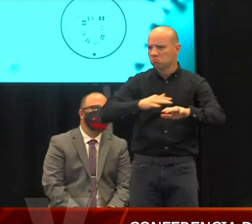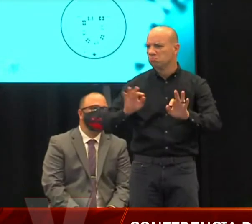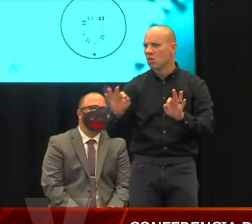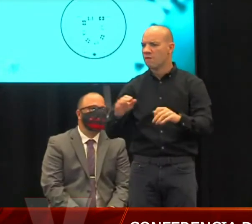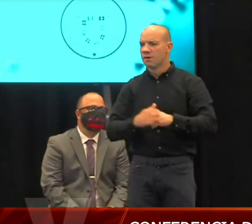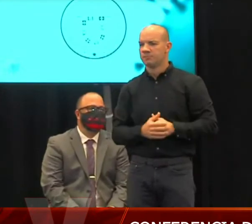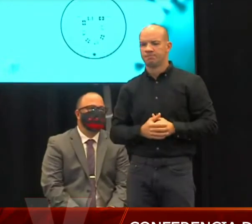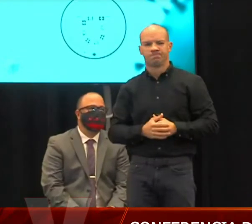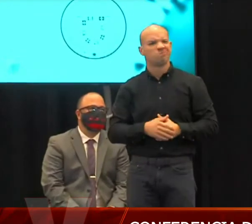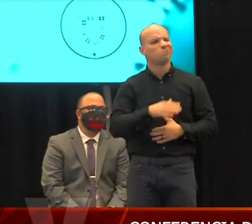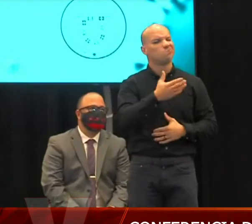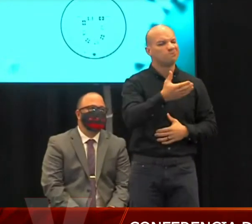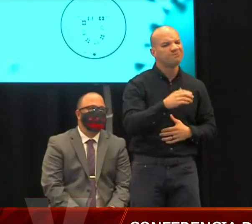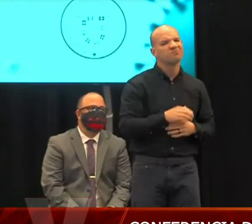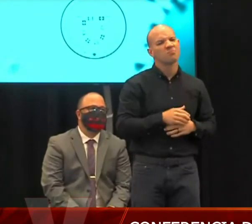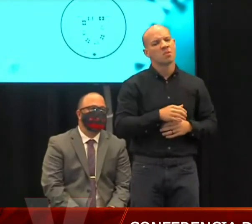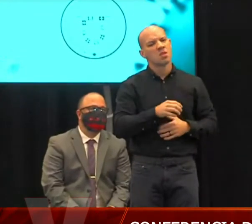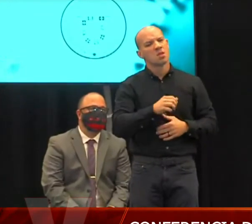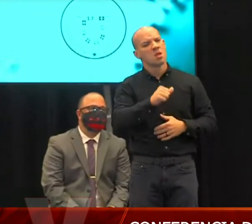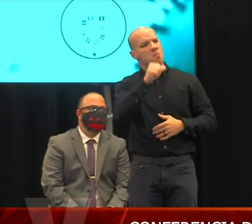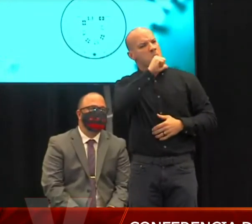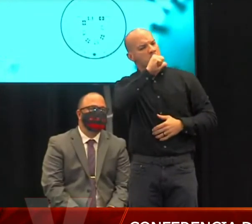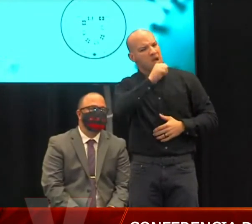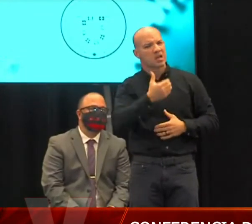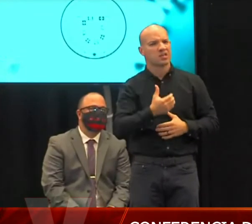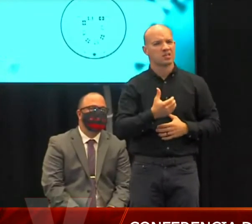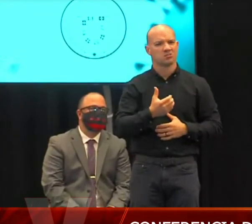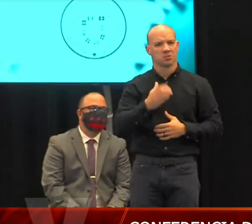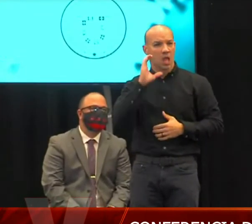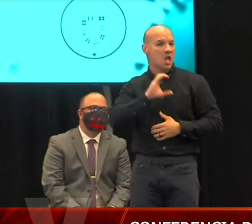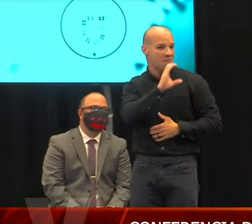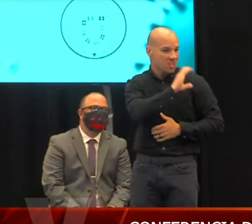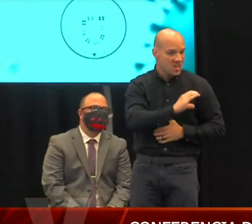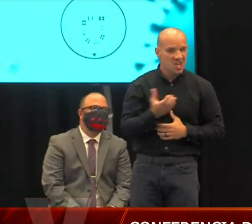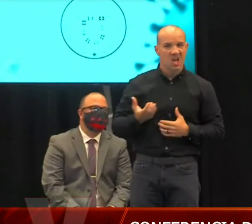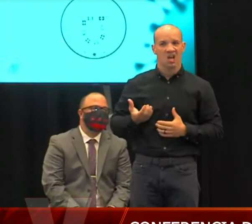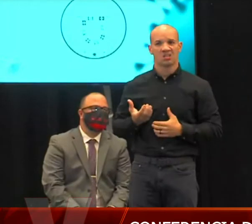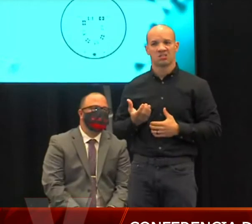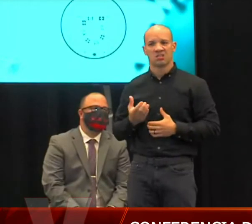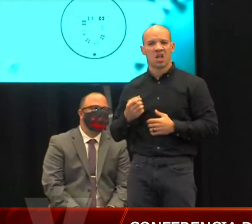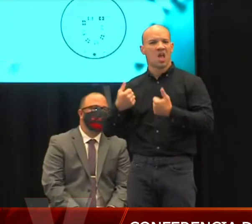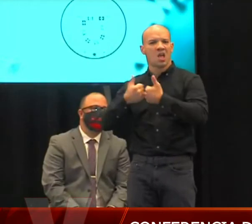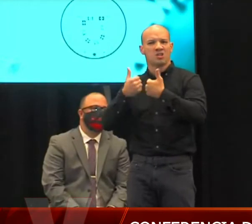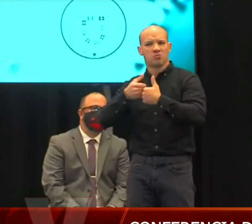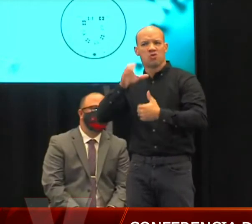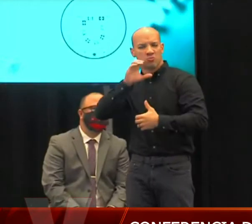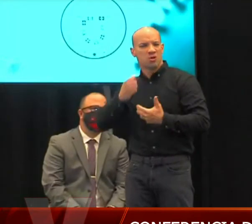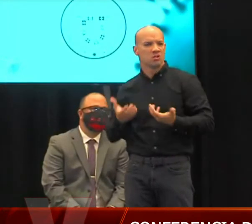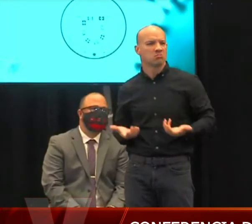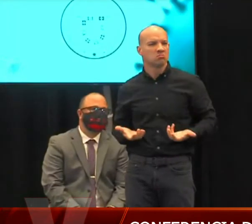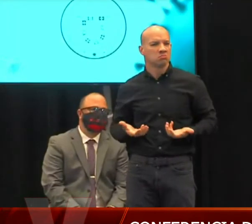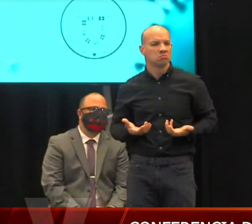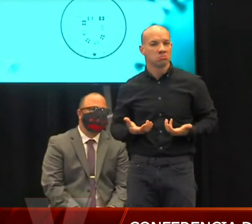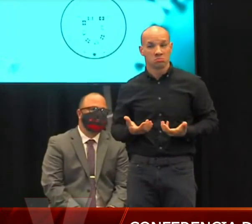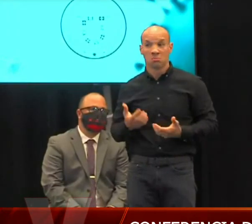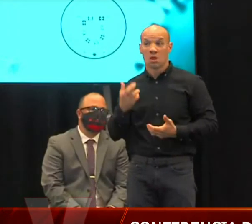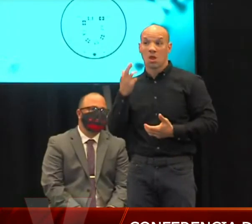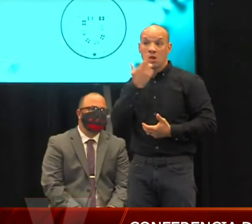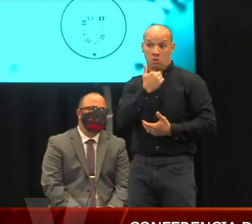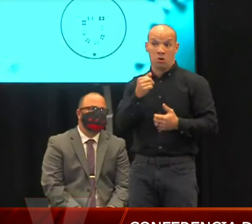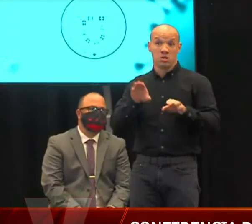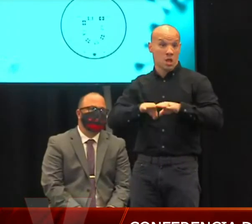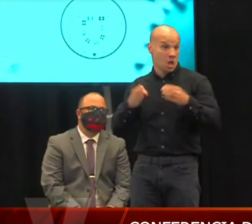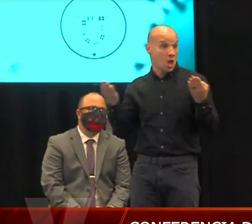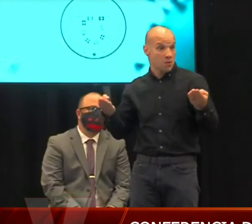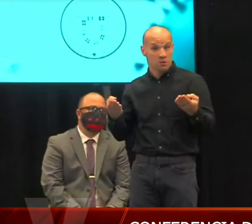cafetines, sport bars y demás van a permanecer cerrados y que los restaurantes pueden permanecer abiertos y vender bebidas alcohólicas.